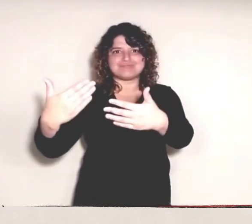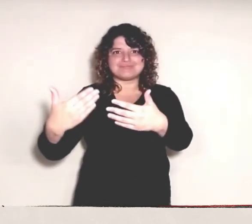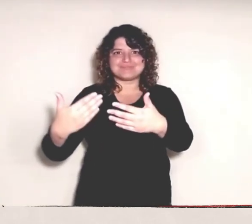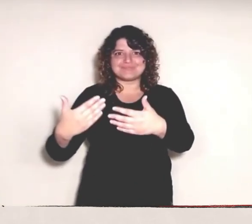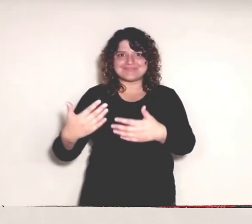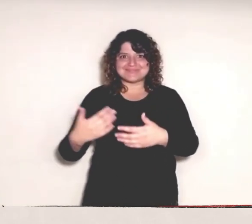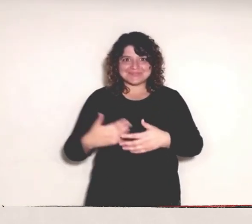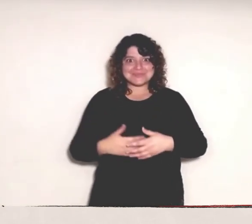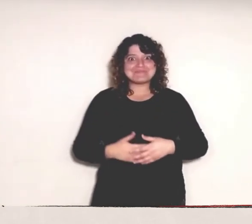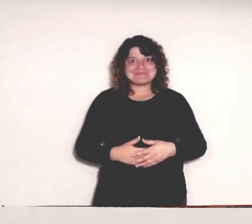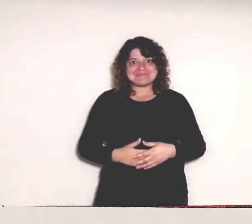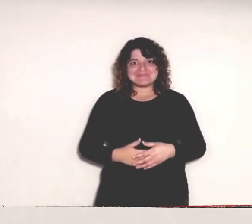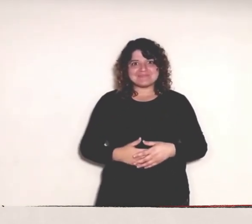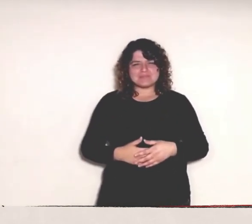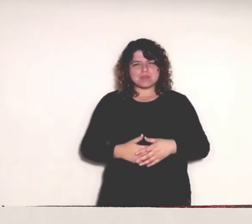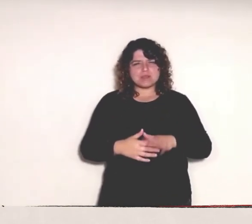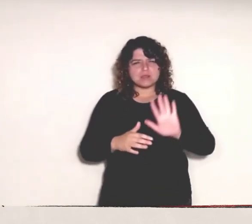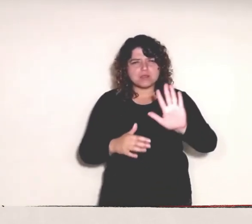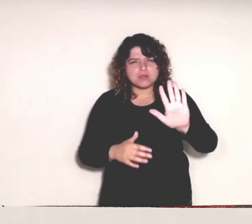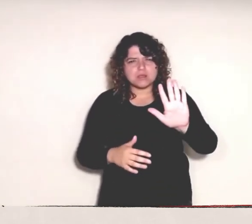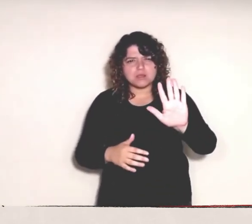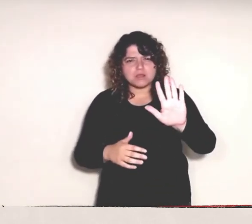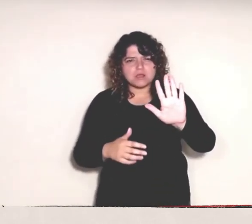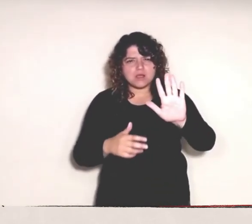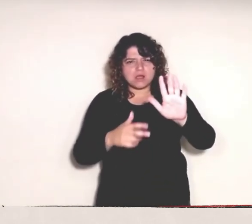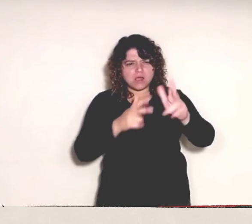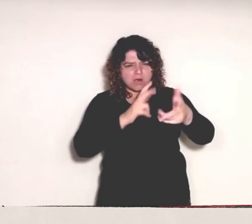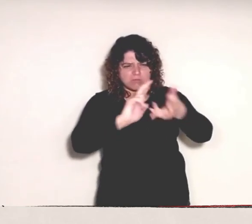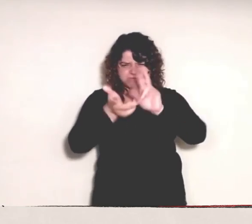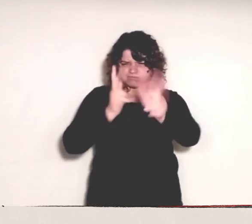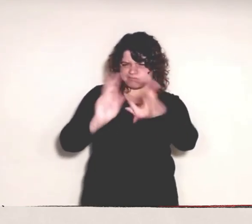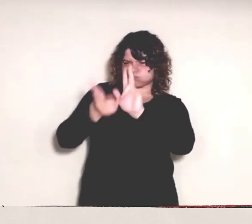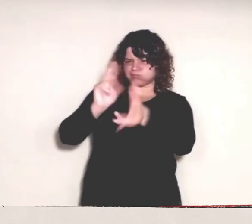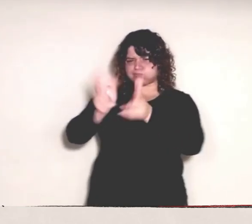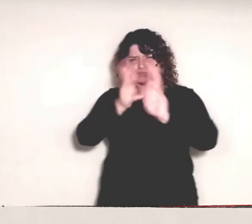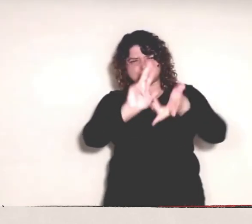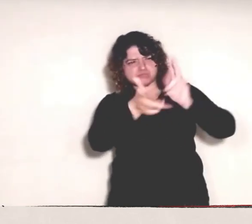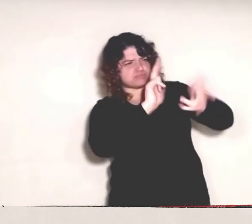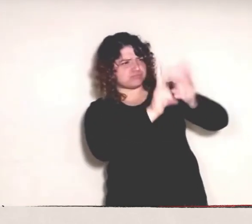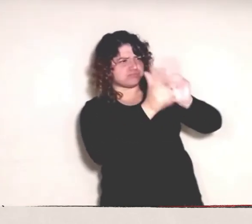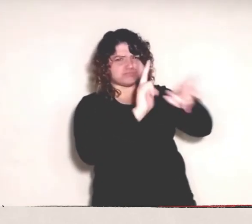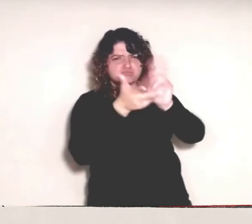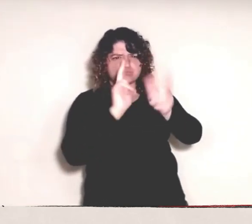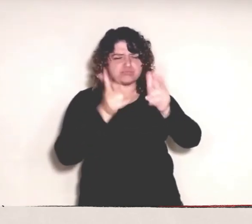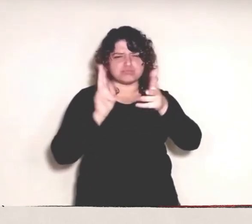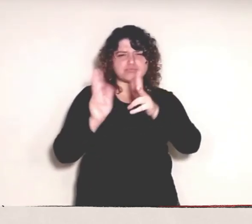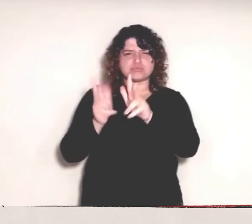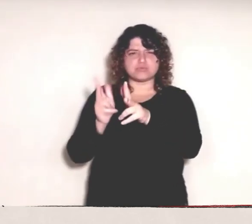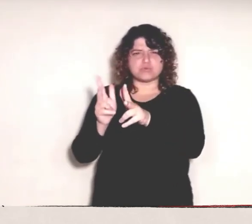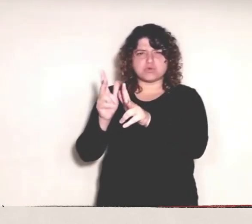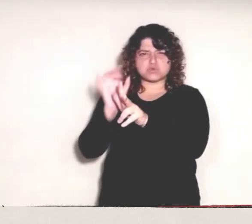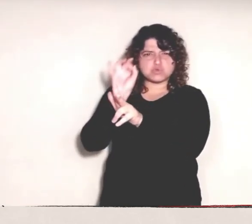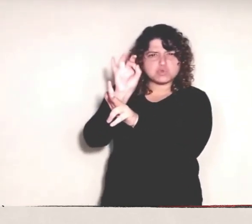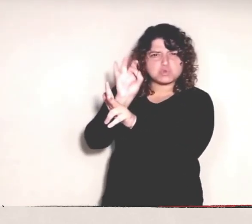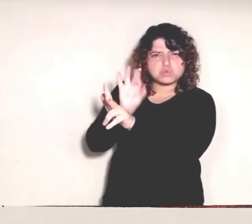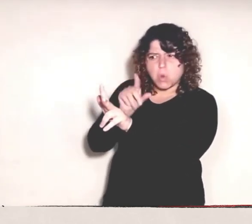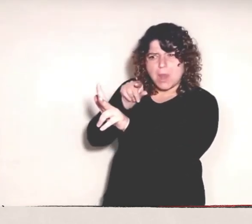¿sólo aprenden a desarrollar la lengua de señas? No, no, no, no, no. Los estudiantes